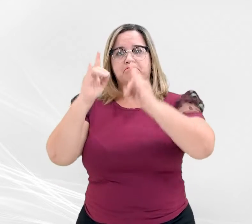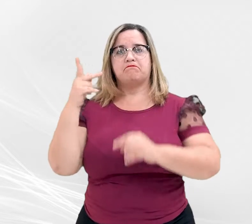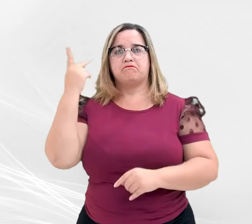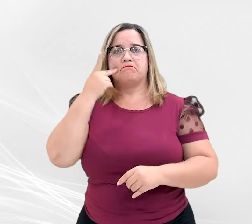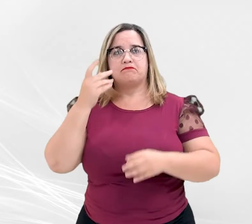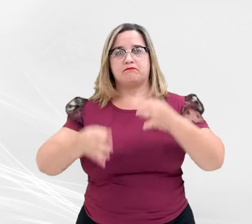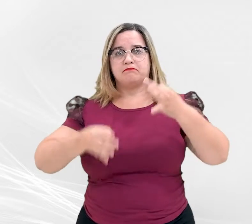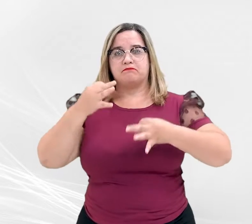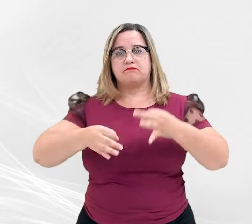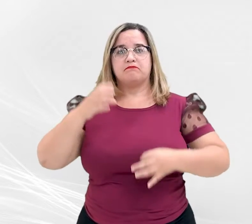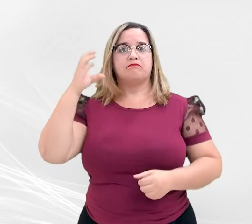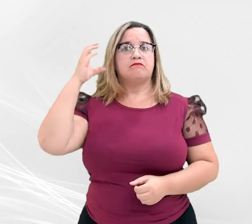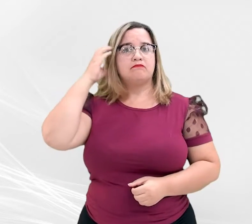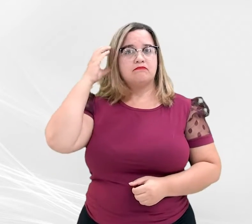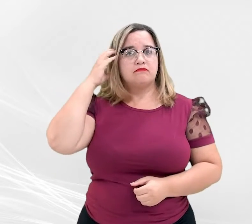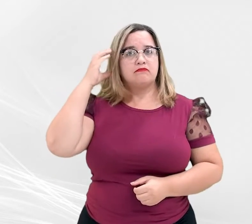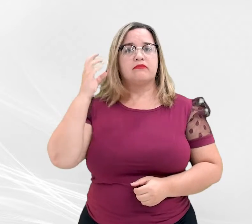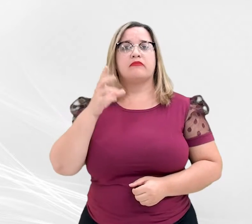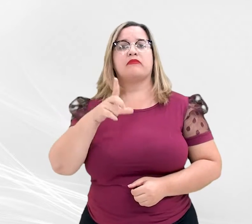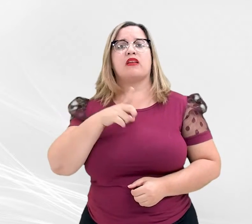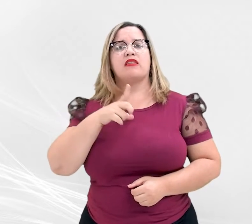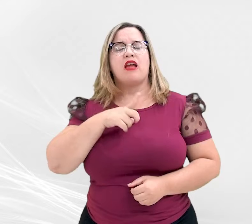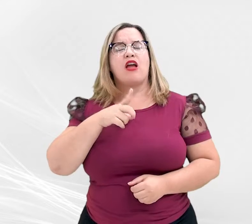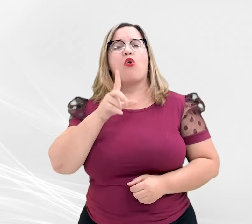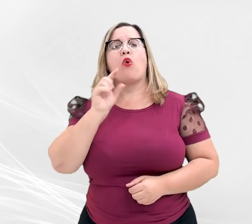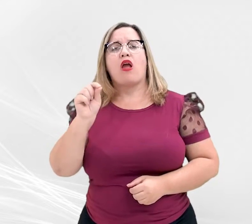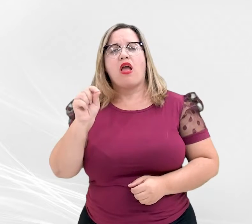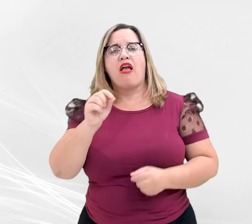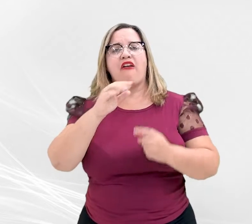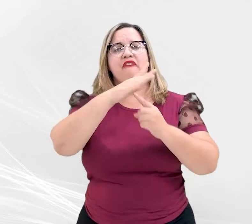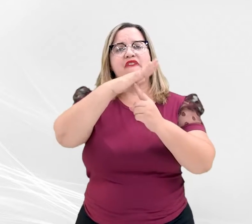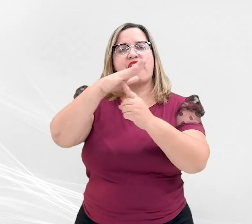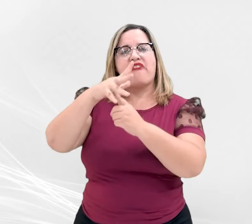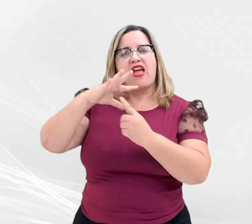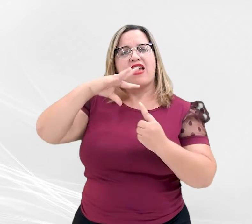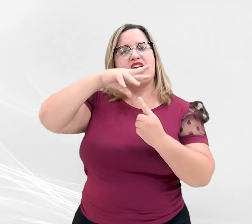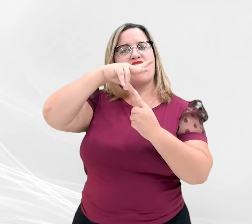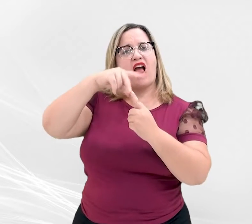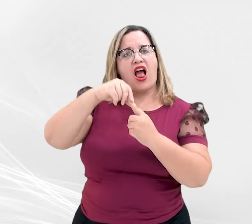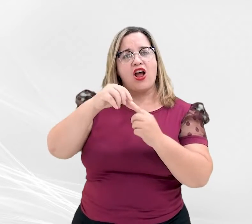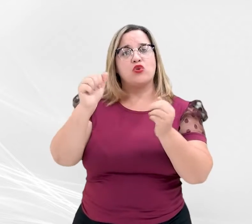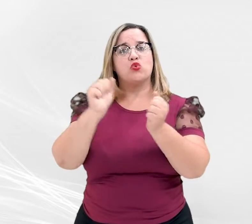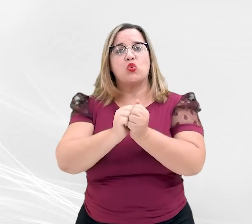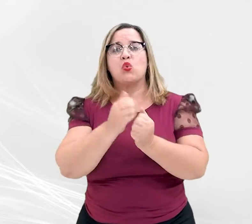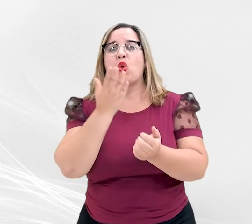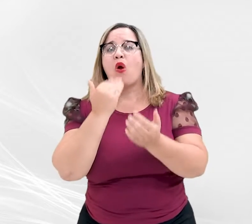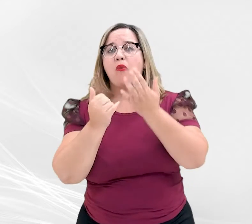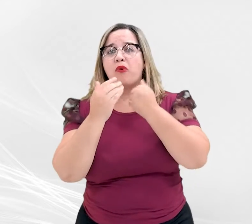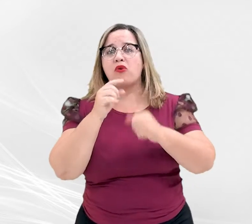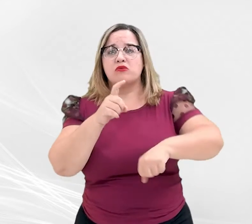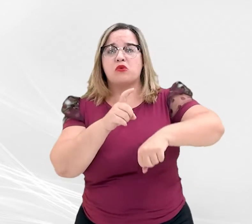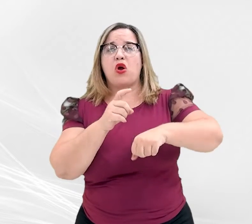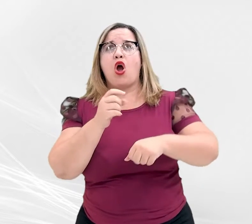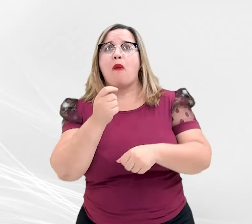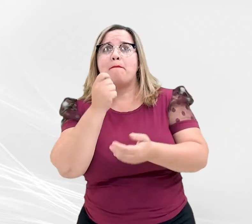contará com uma feira de artesanatos e almoço ao custo de R$ 15,00. O início do evento acontece às